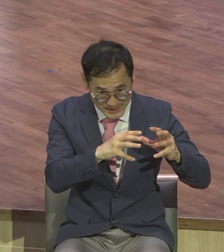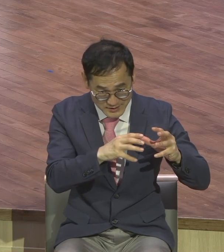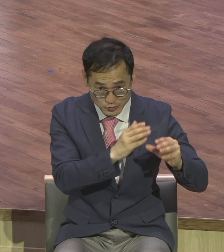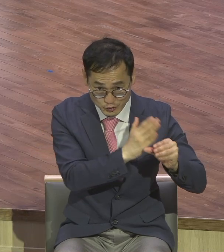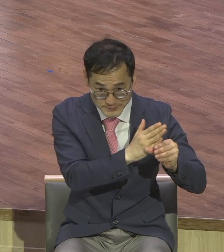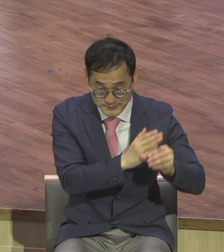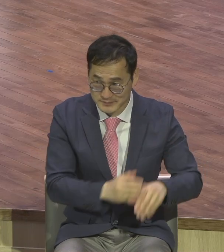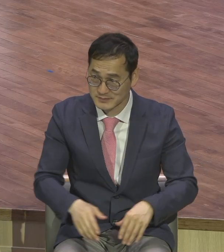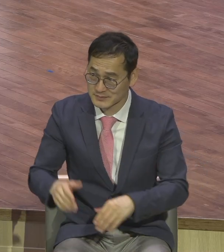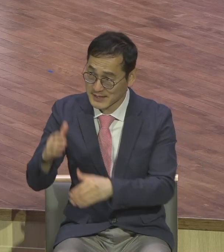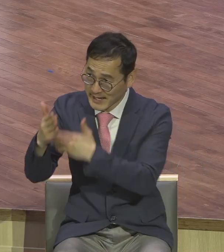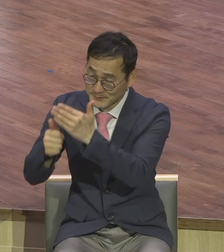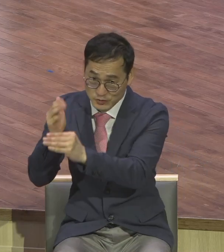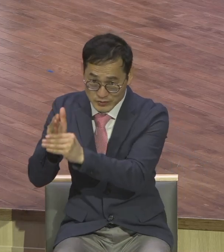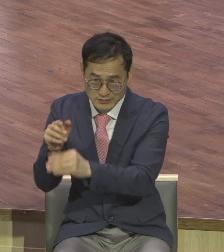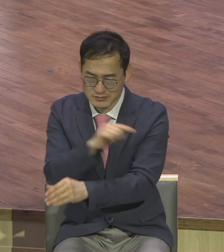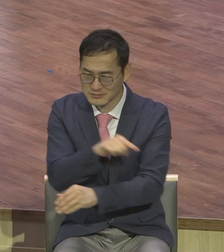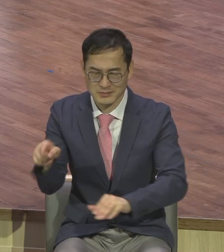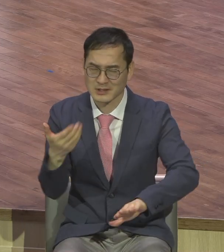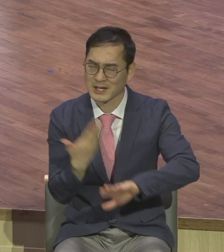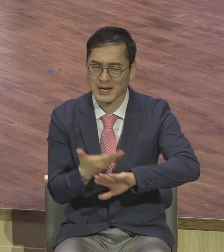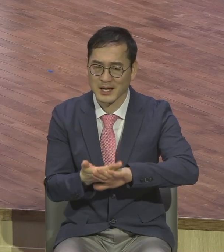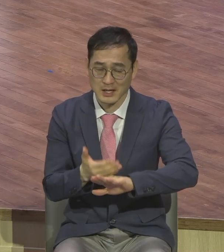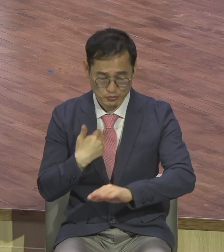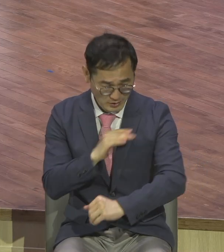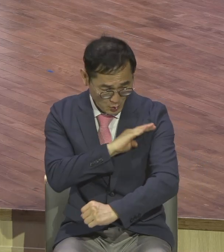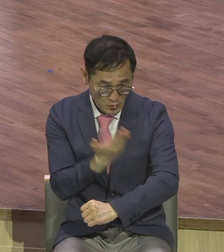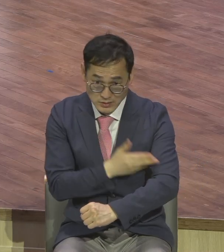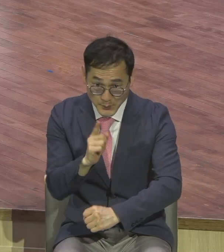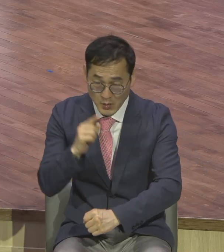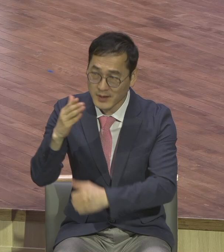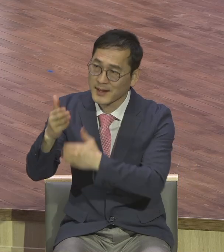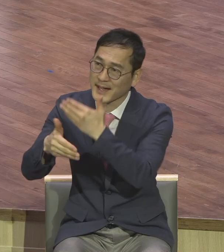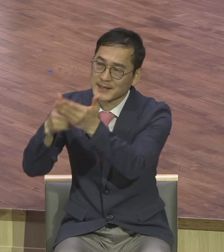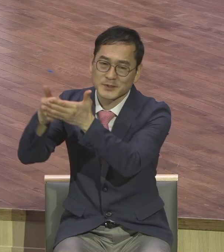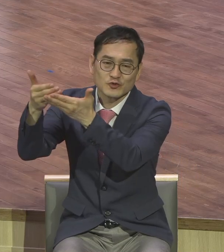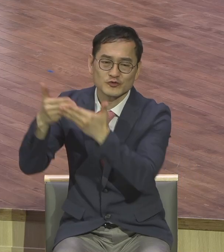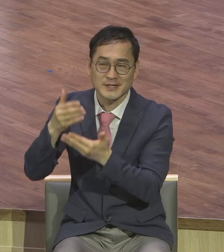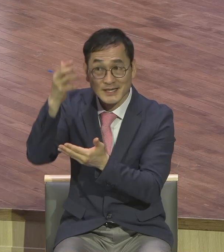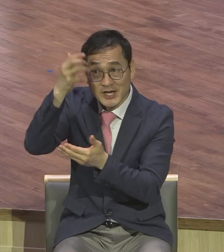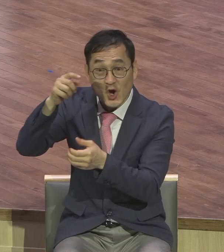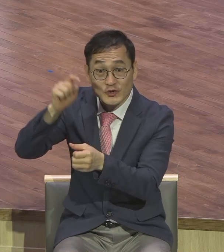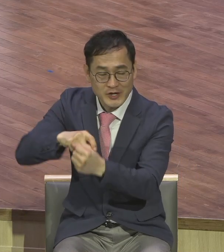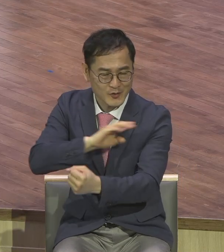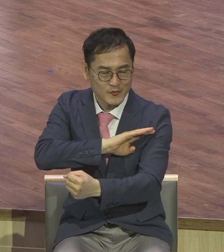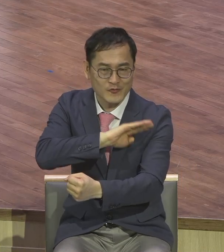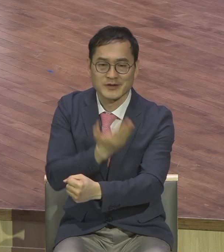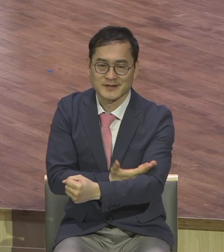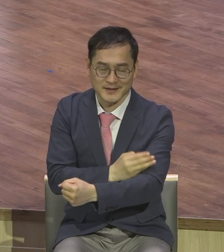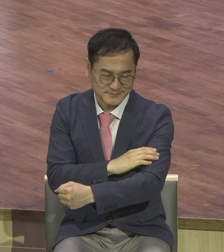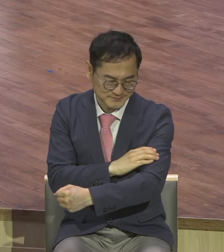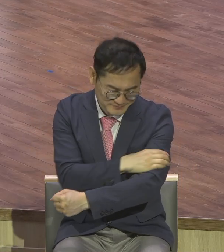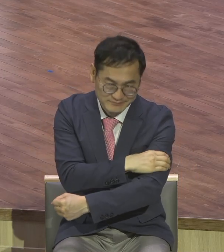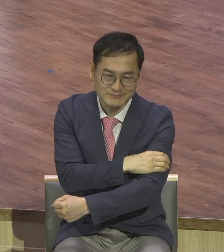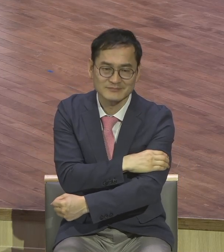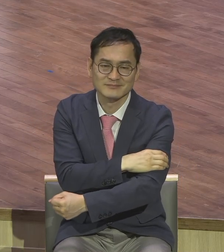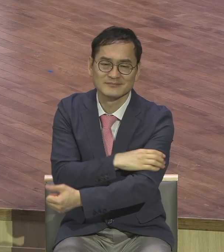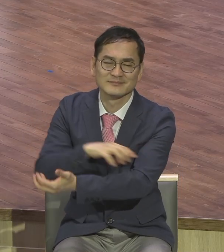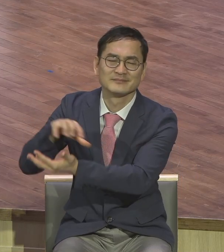권세 영적 권세입니다. 영적 권위 이걸 가져야 돼요. 이러한 사람은